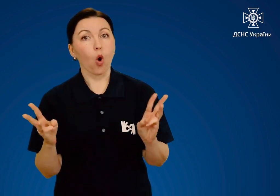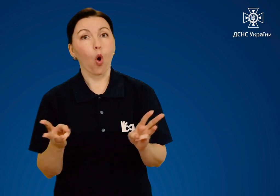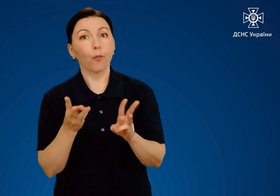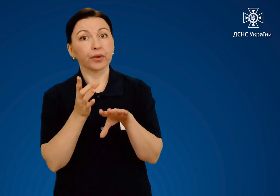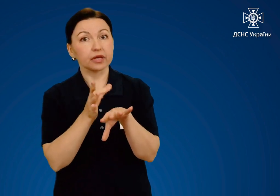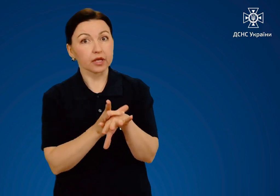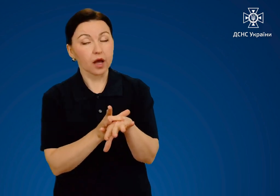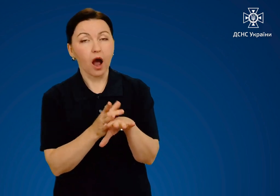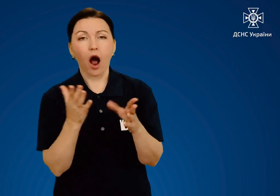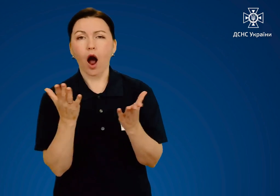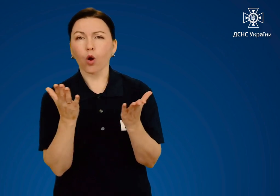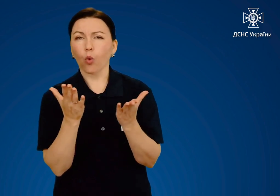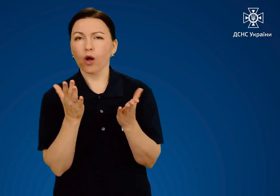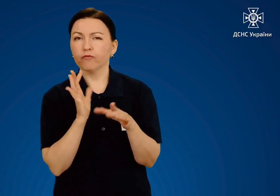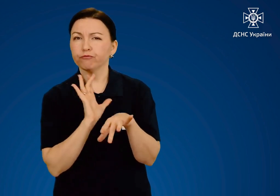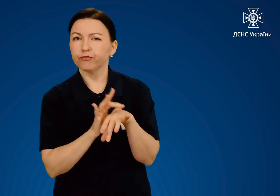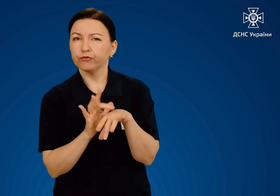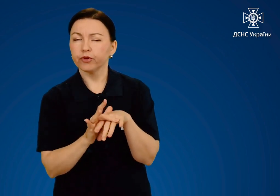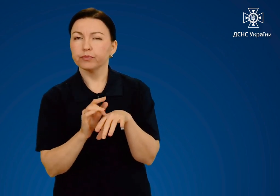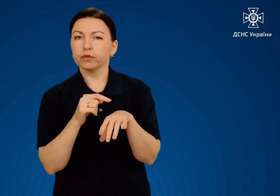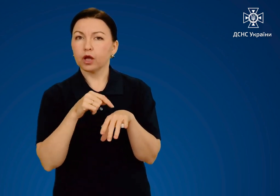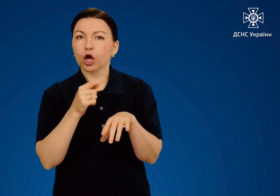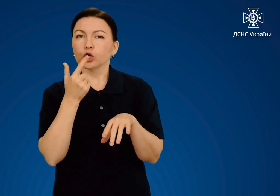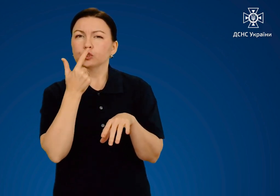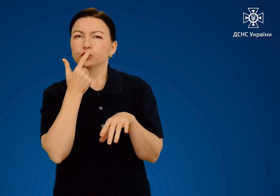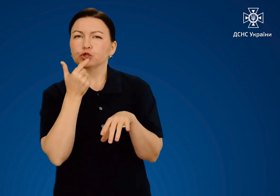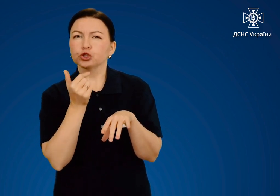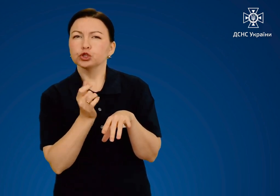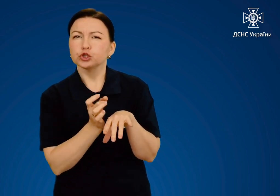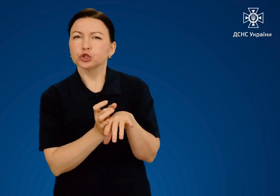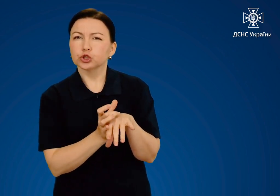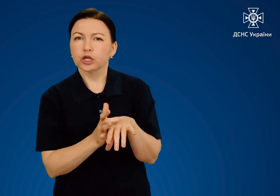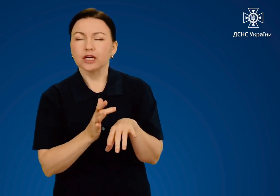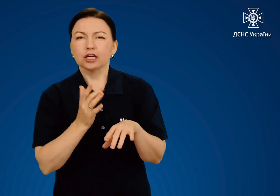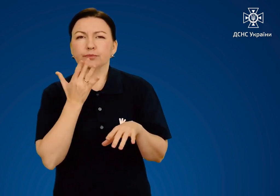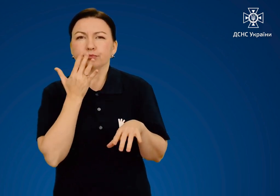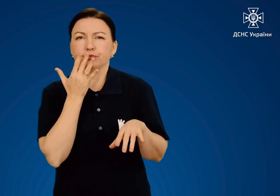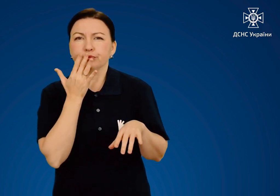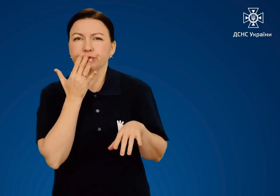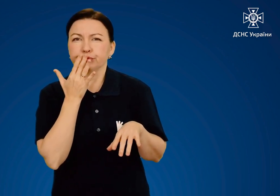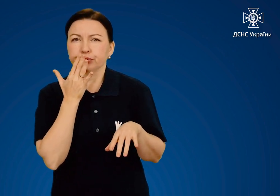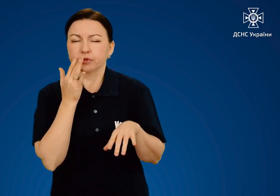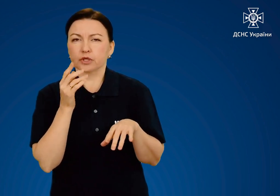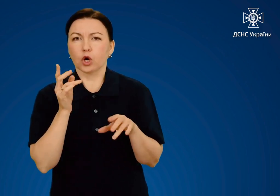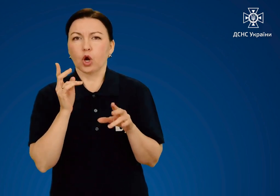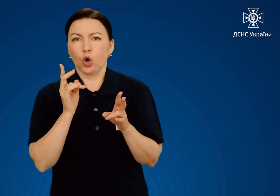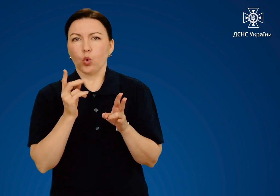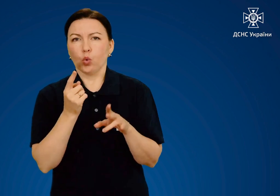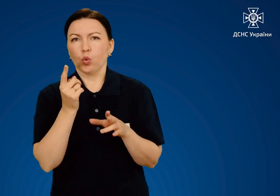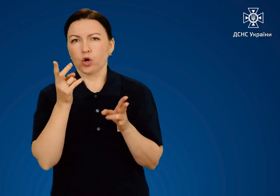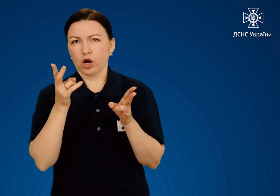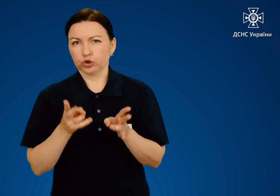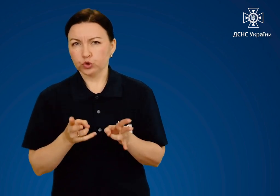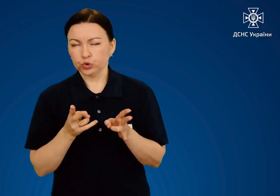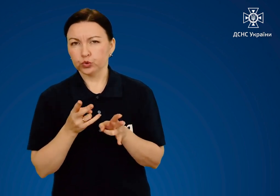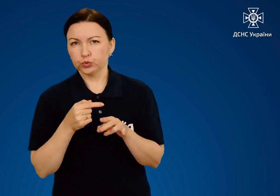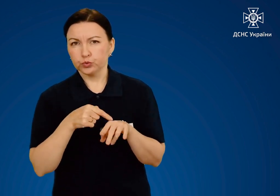ступеню характеризуються лише почервонінням і печінням ураженої ділянки. При